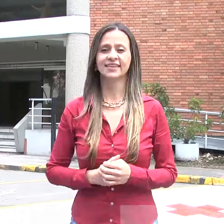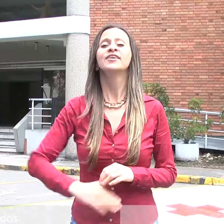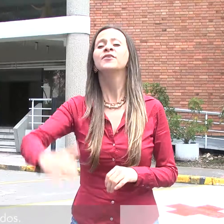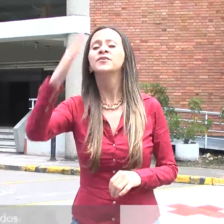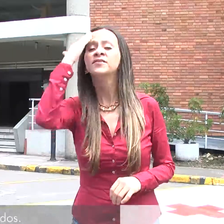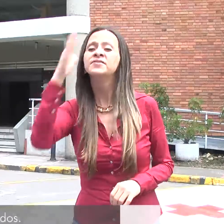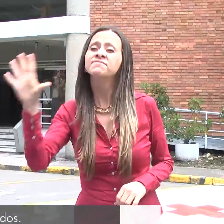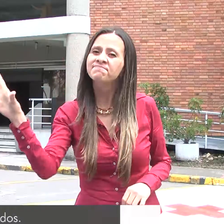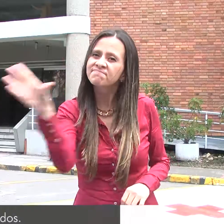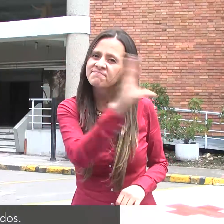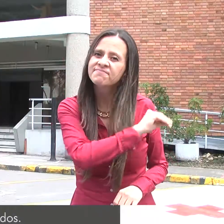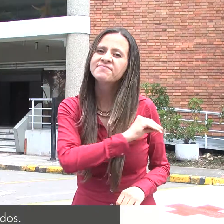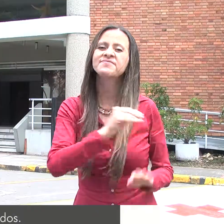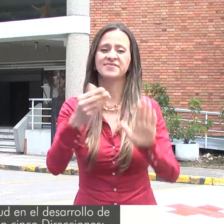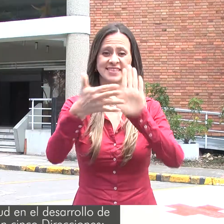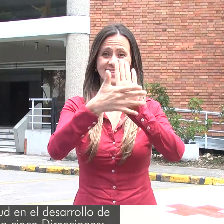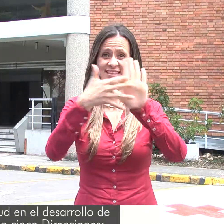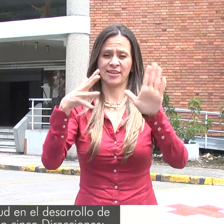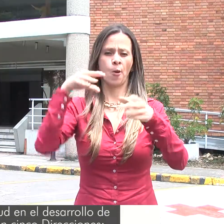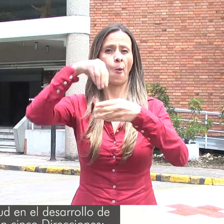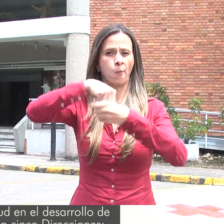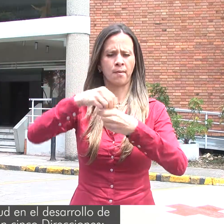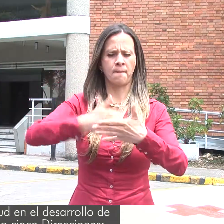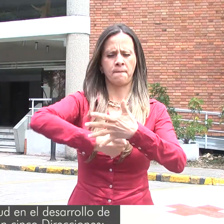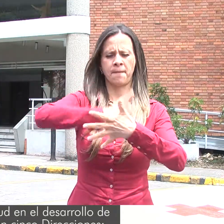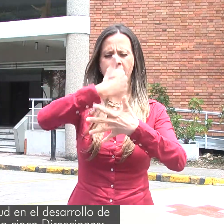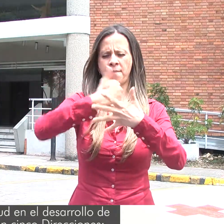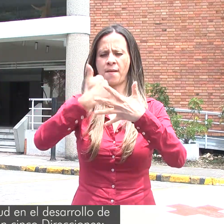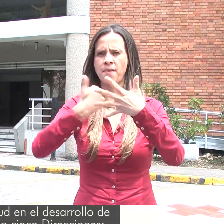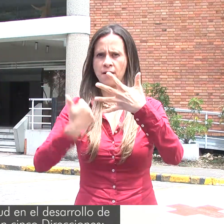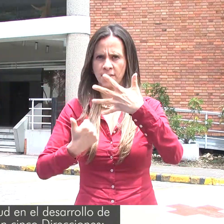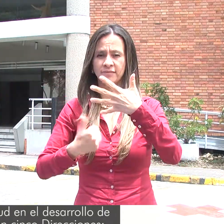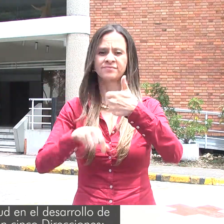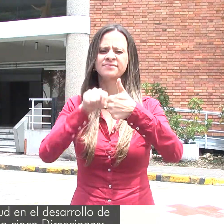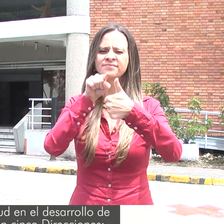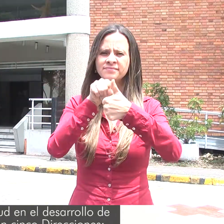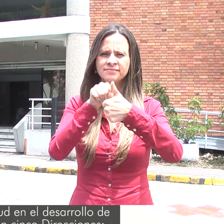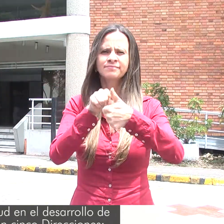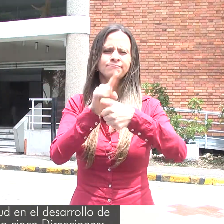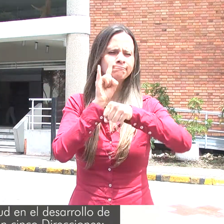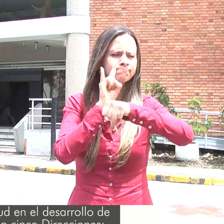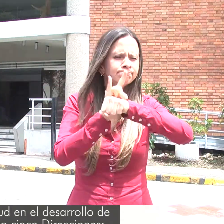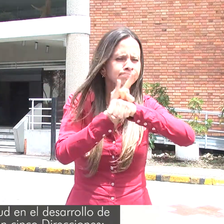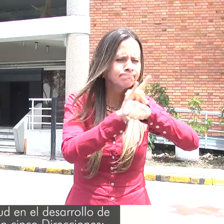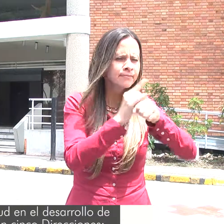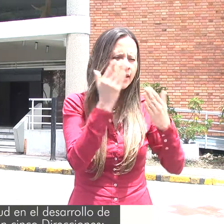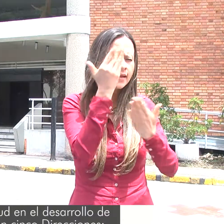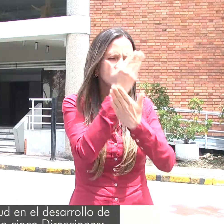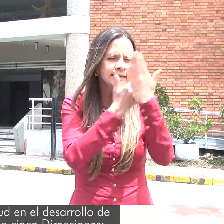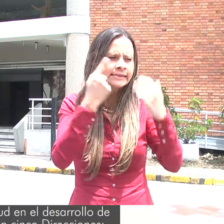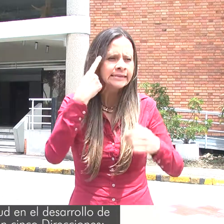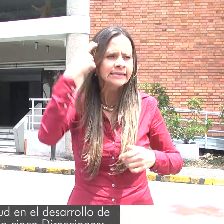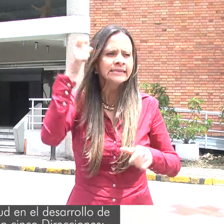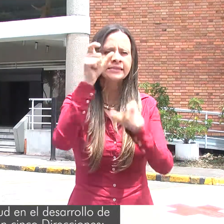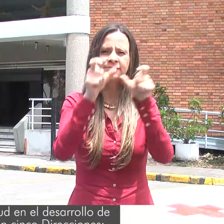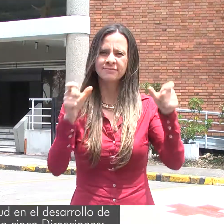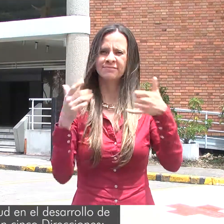Hola a todos, el Instituto Nacional de Salud en el desarrollo de sus objetivos está dividido en